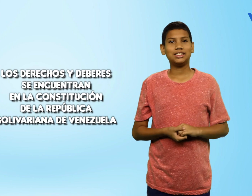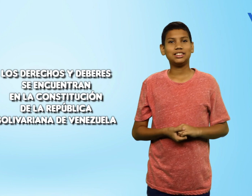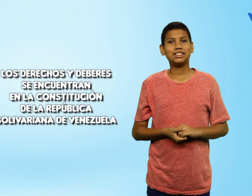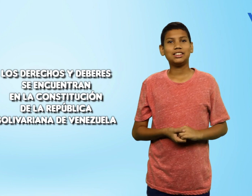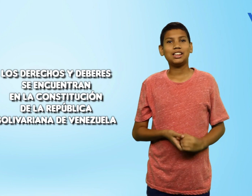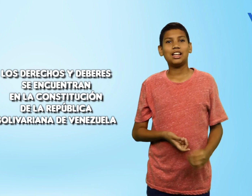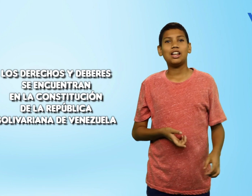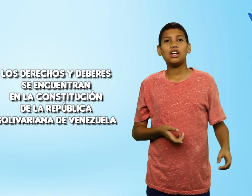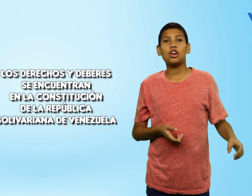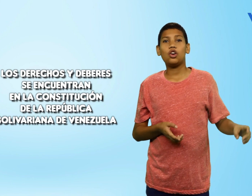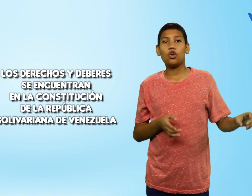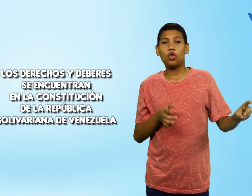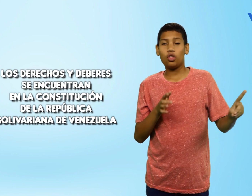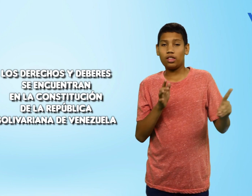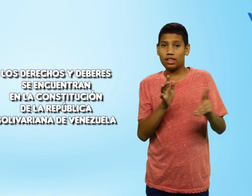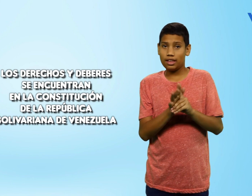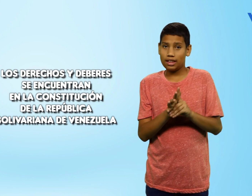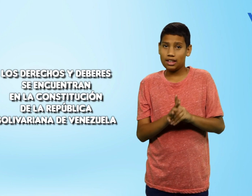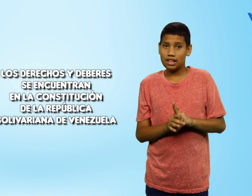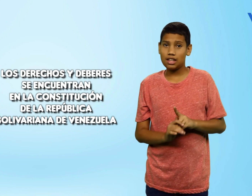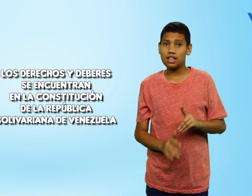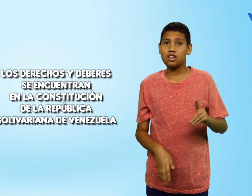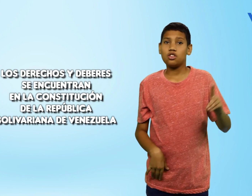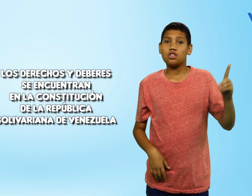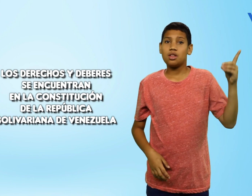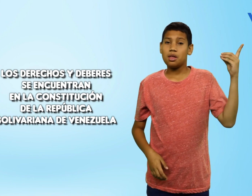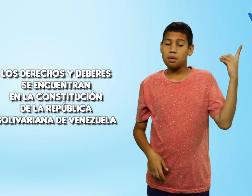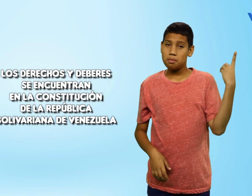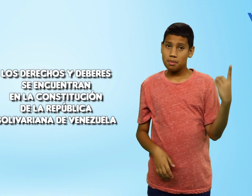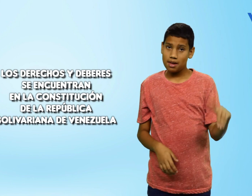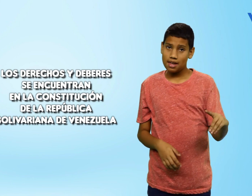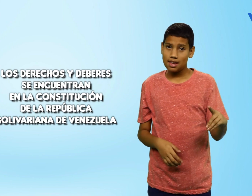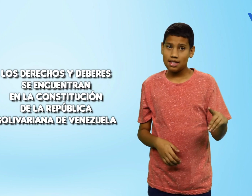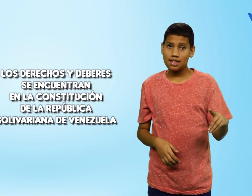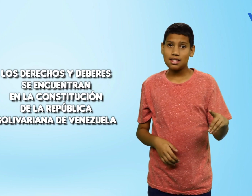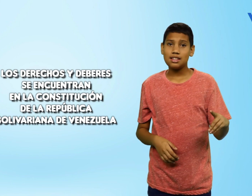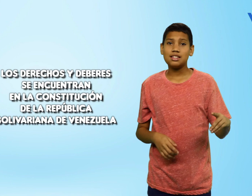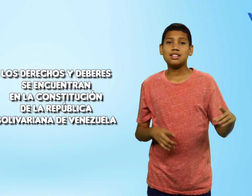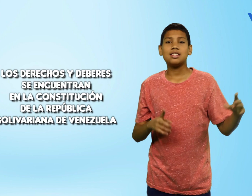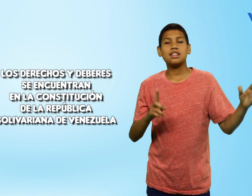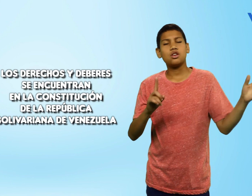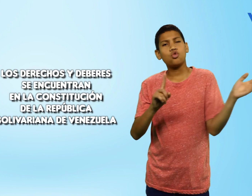De derechos y deberes se encuentran en la Constitución de la República Bolivariana de Venezuela